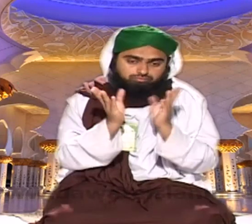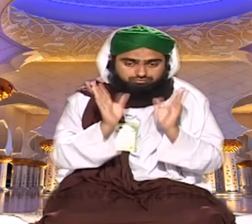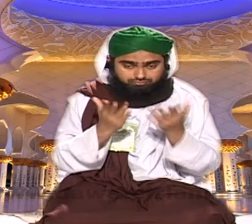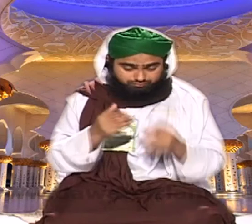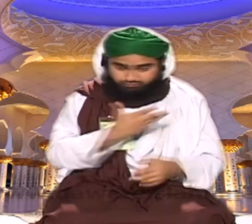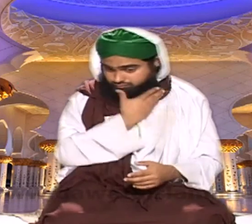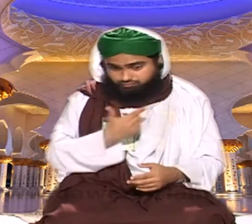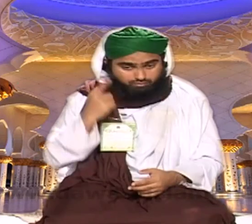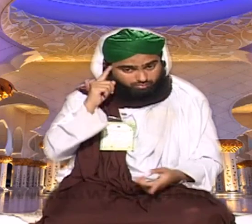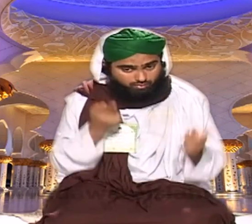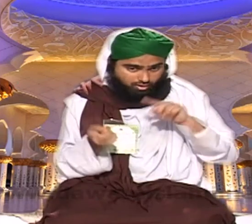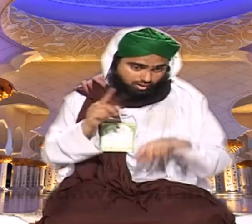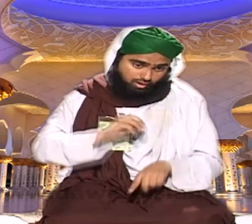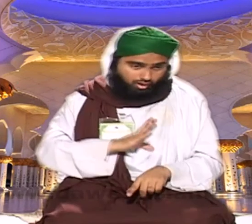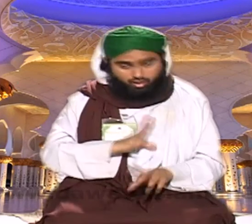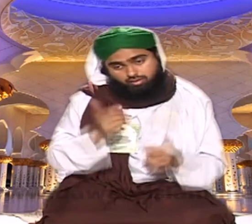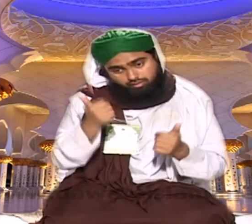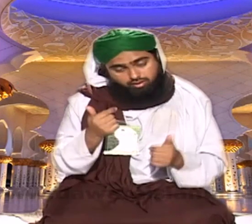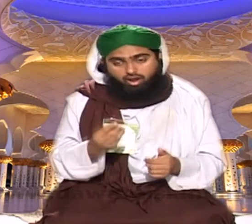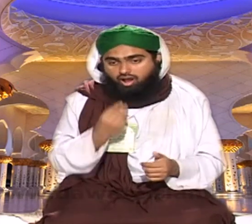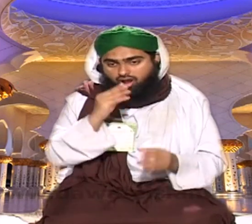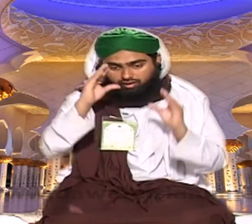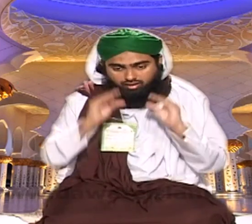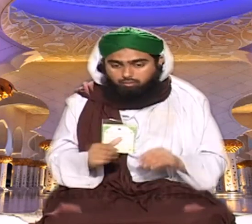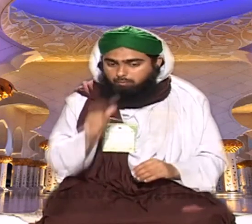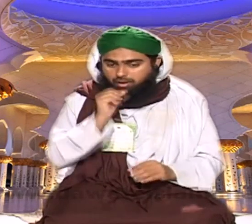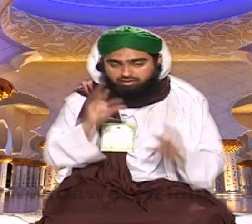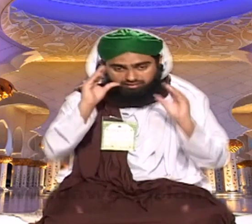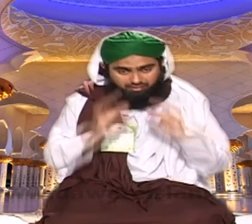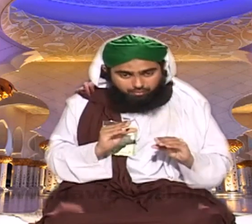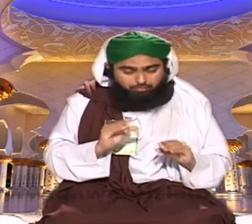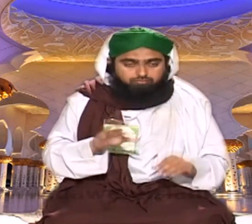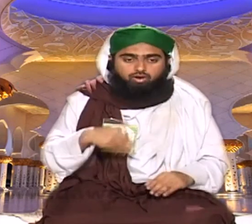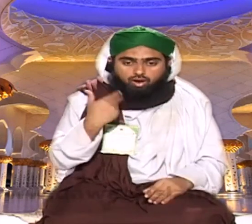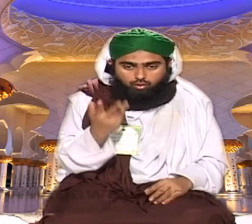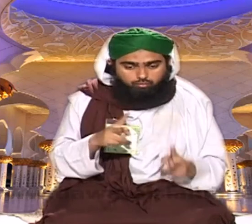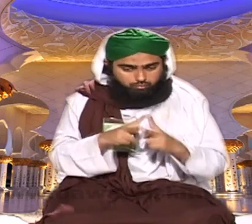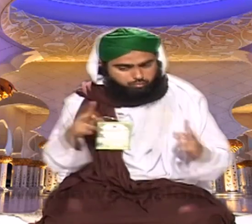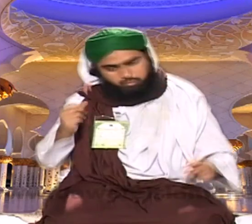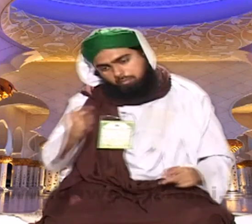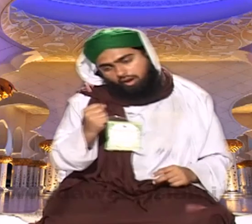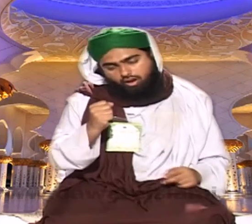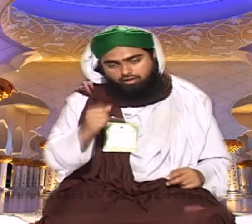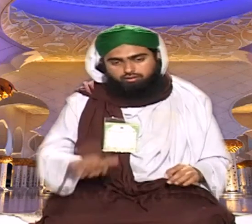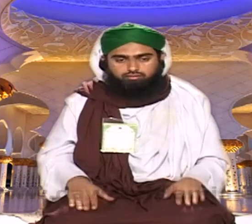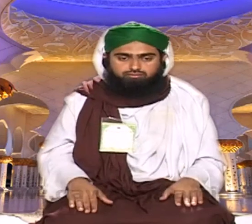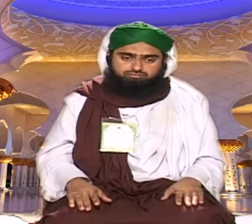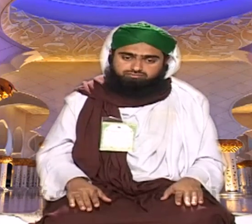پانی بھی کم پیا اور اس کی عادت بھی بنا دی کسی کو کہہ بھی دیا گھڑی بھی علا رہما اپنے